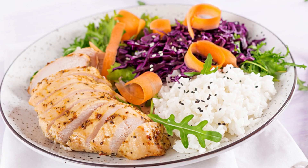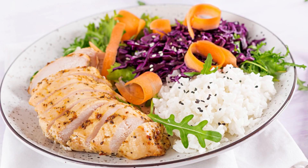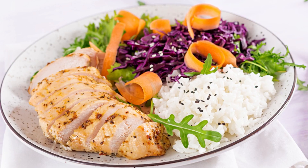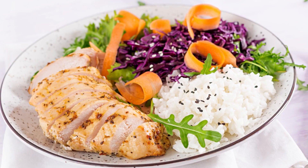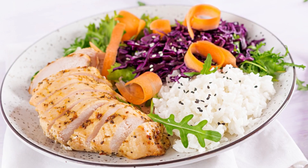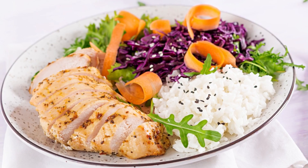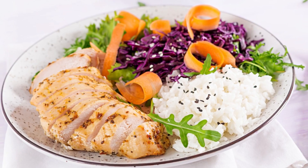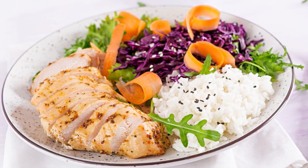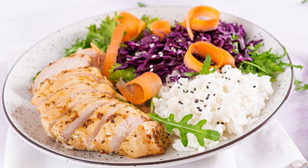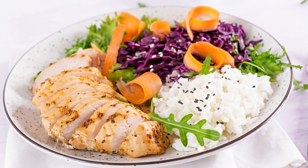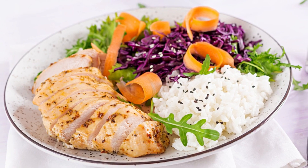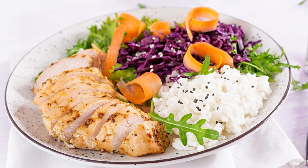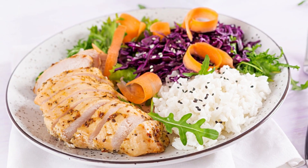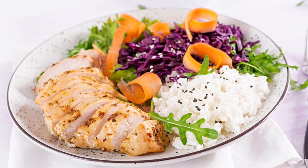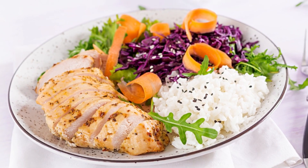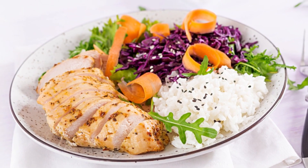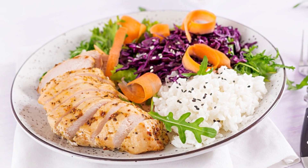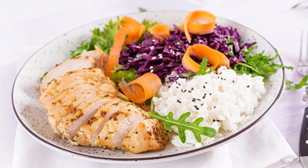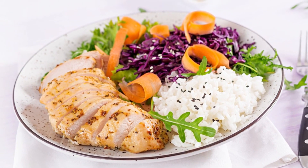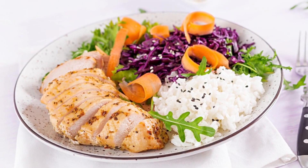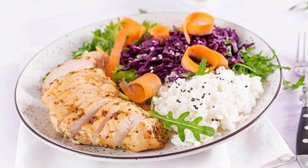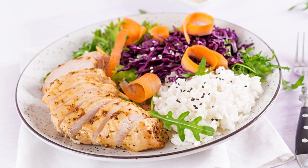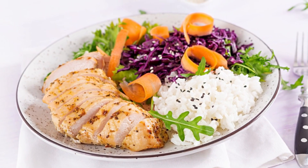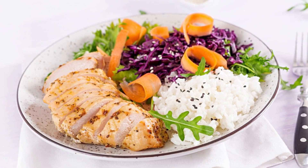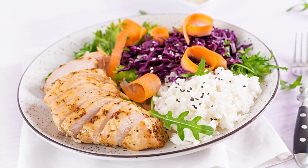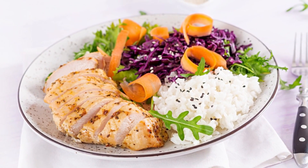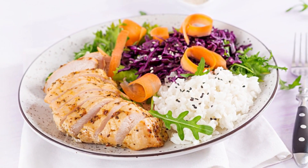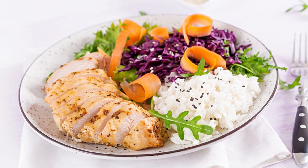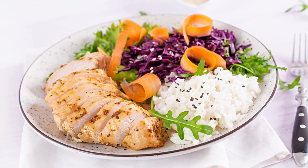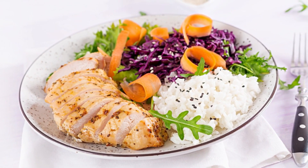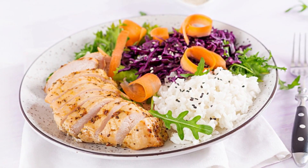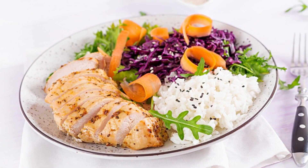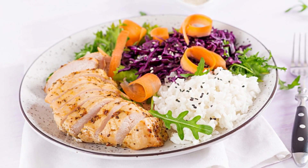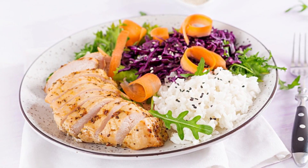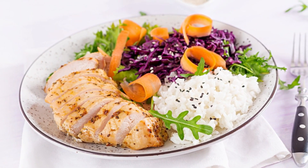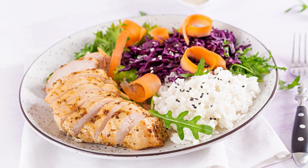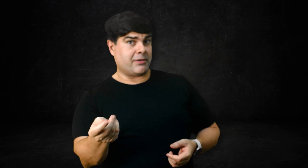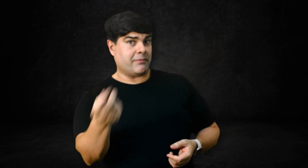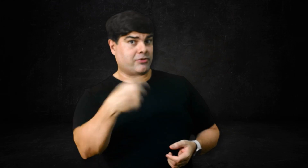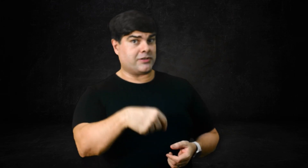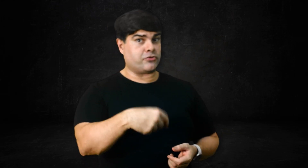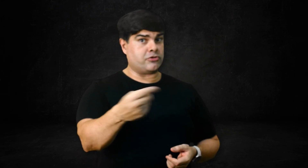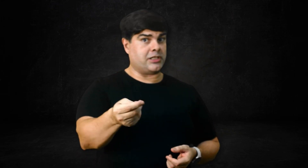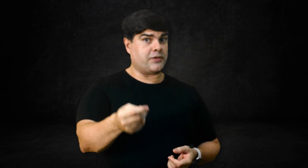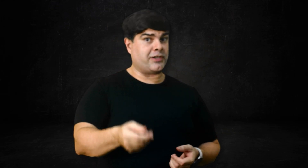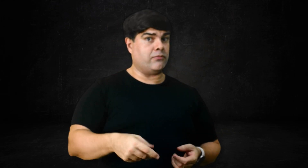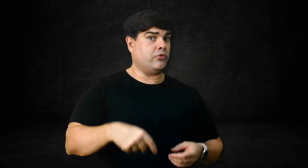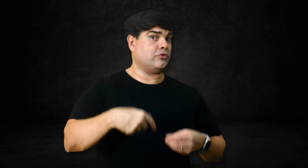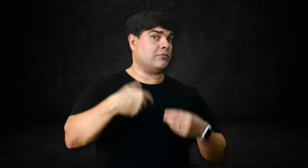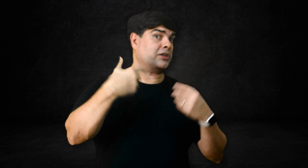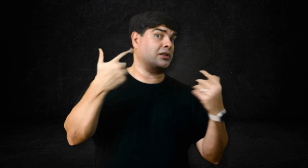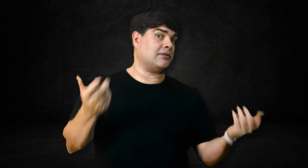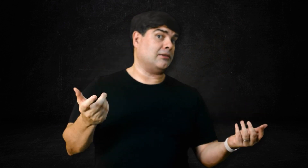vegetais, por exemplo, salada, e uma proteína, como frango, por exemplo, aí a quebra e a absorção dos nutrientes fica muito mais lenta.